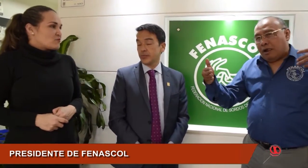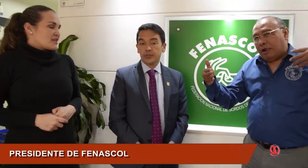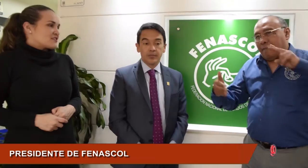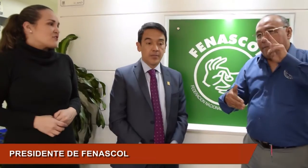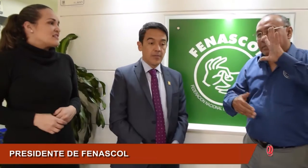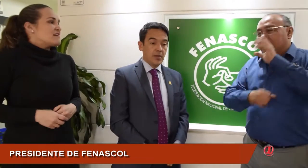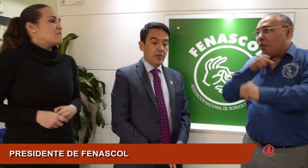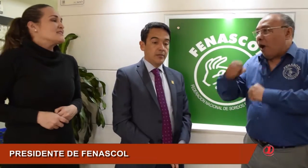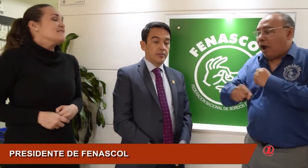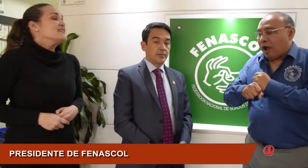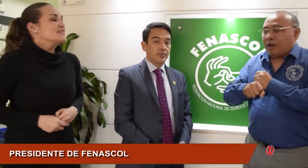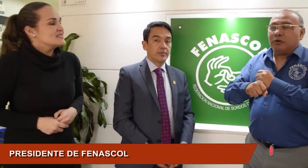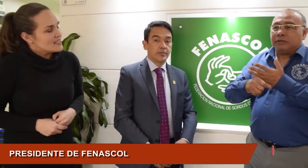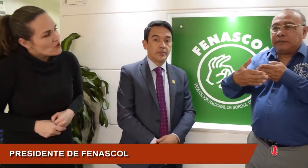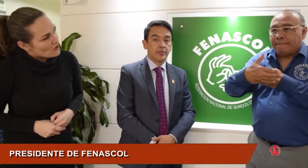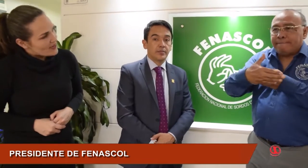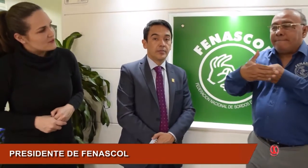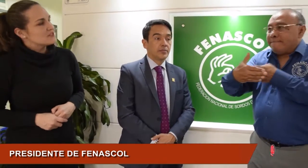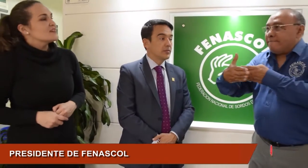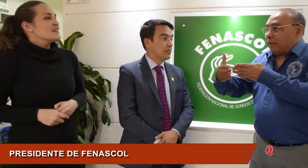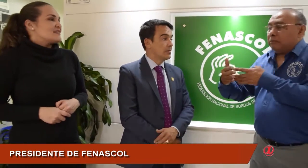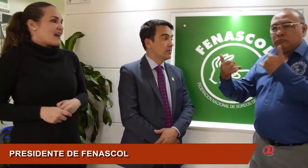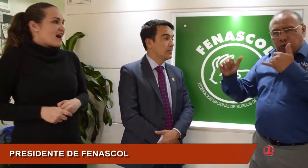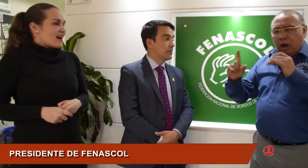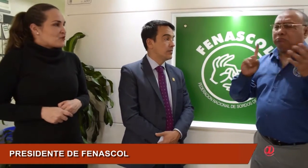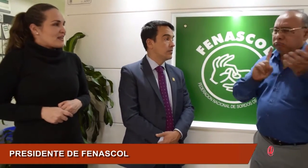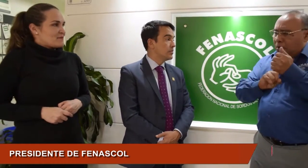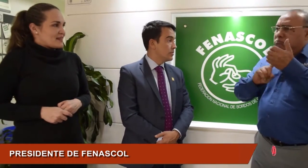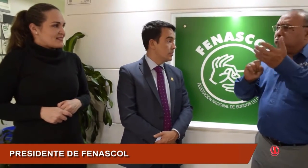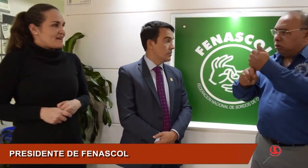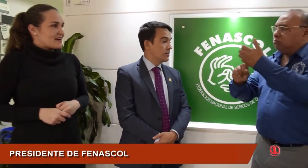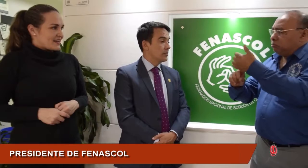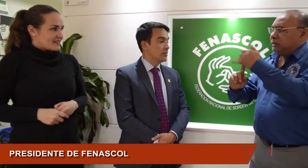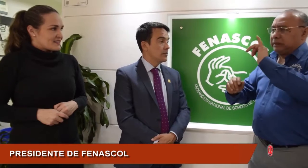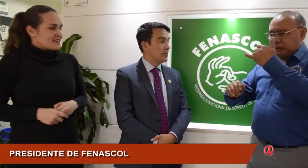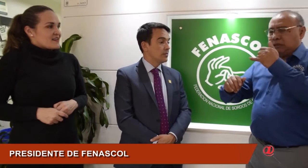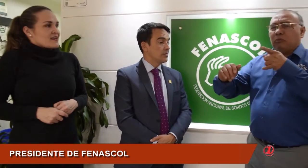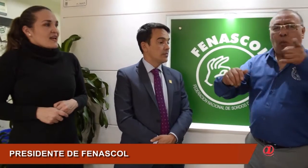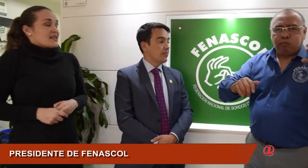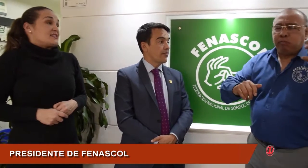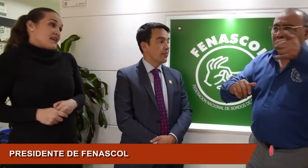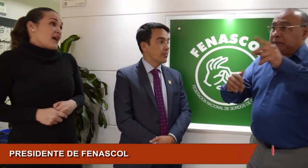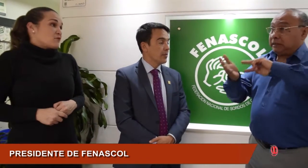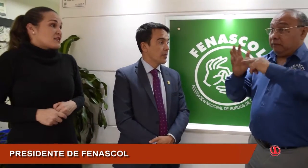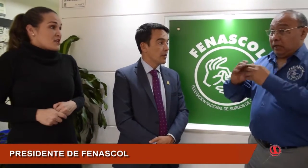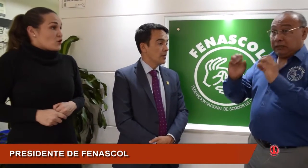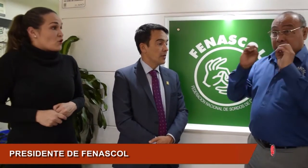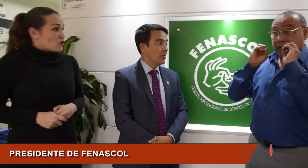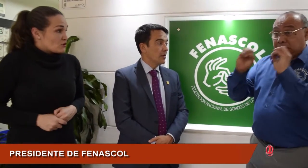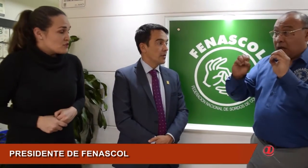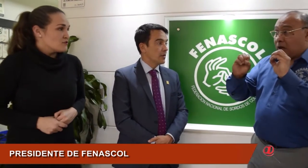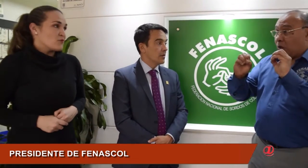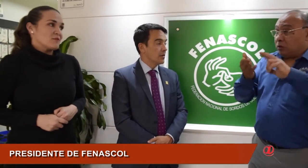país la comunidad sorda lleva más de 25 años trabajando para eliminar esas barreras. Sí, hemos